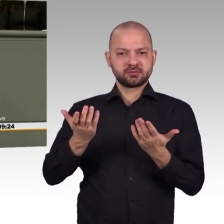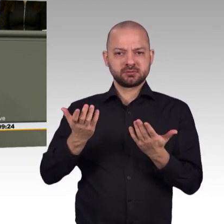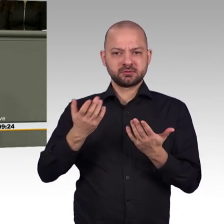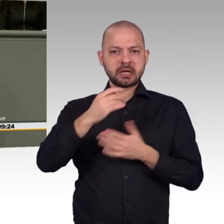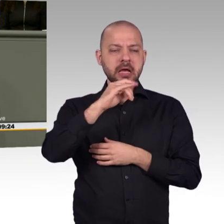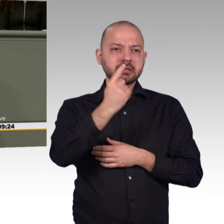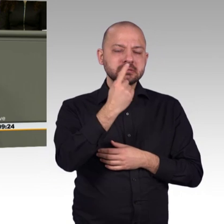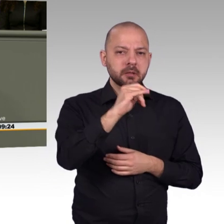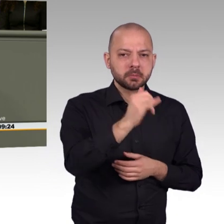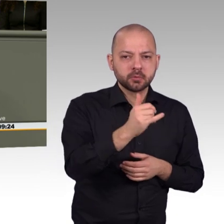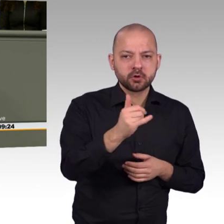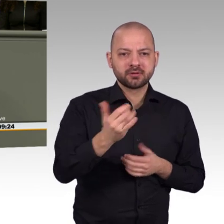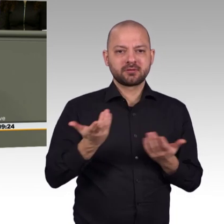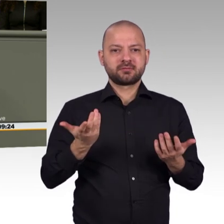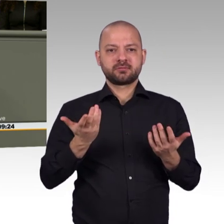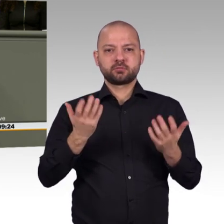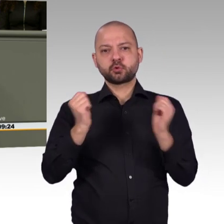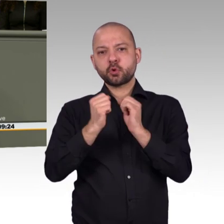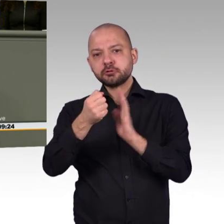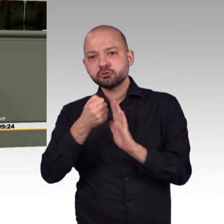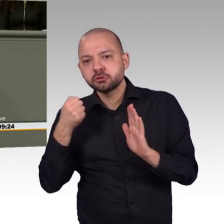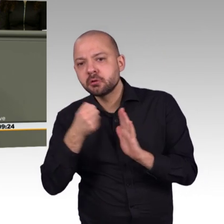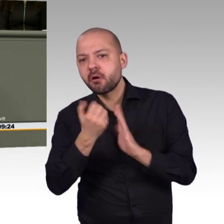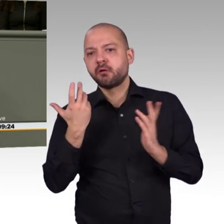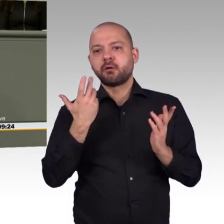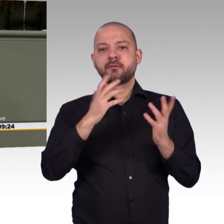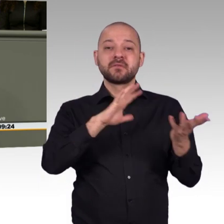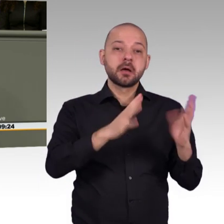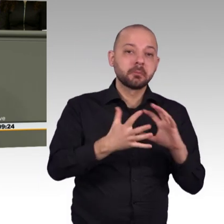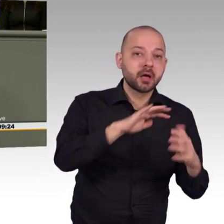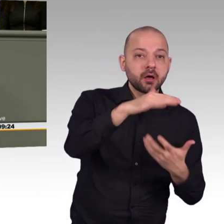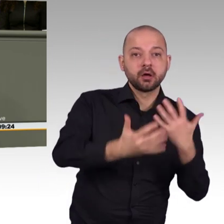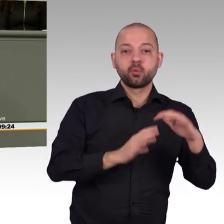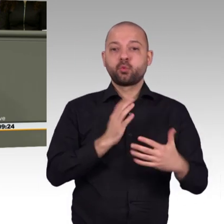einzelner Ministerien hinweg. Ich glaube, Strategie, meine sehr verehrten Damen und Herren, ist das vorliegende hier nicht.